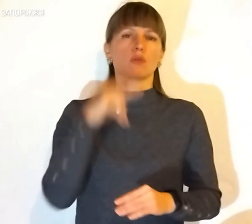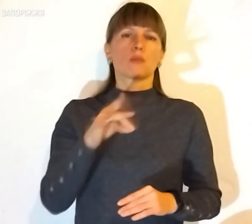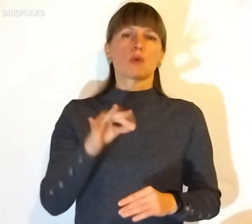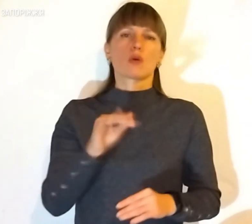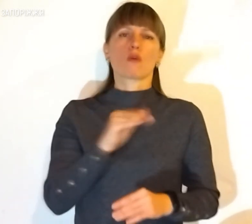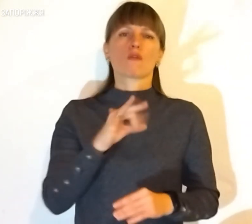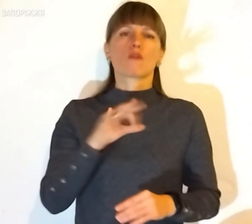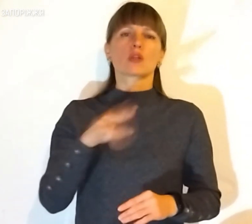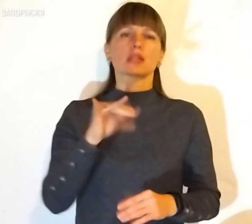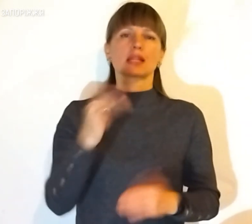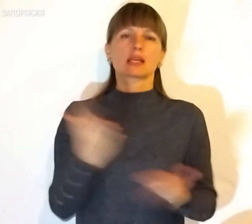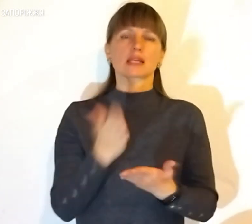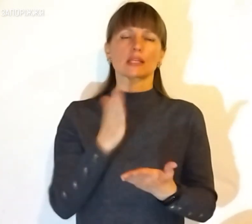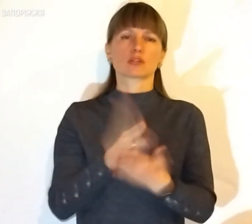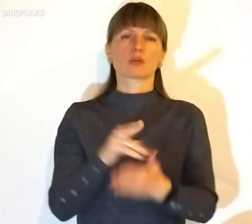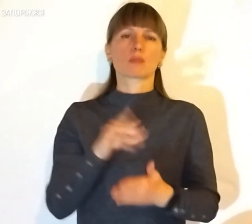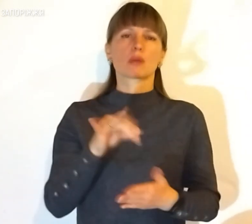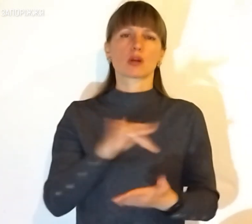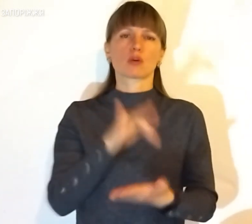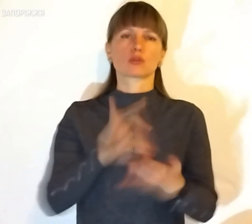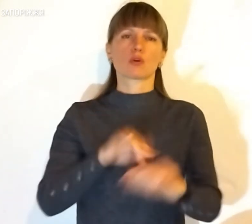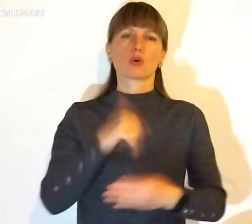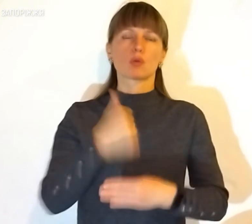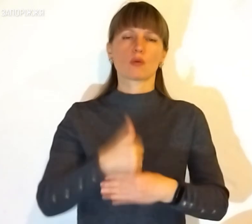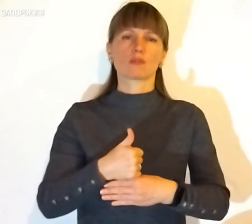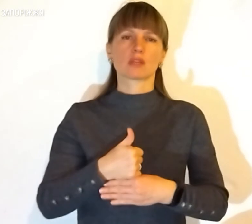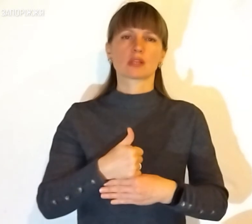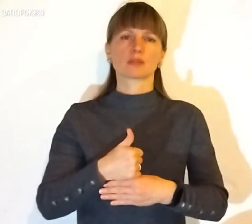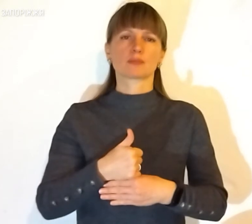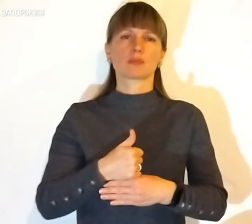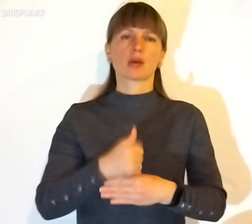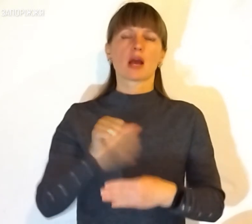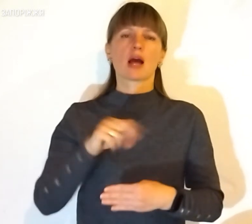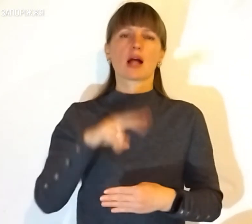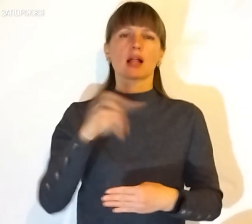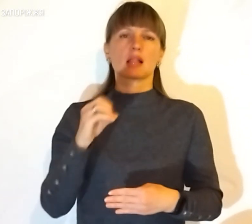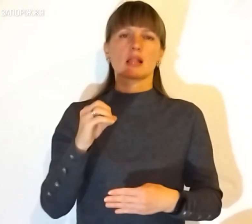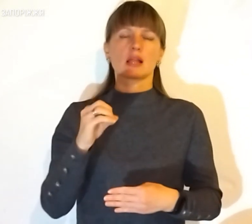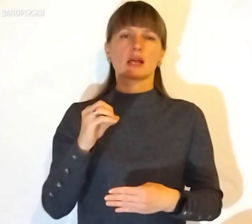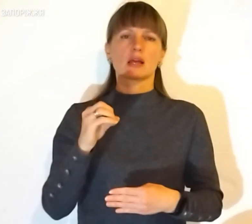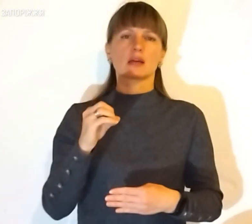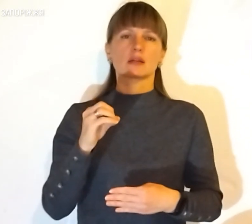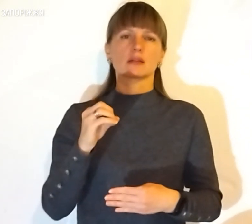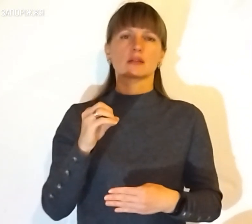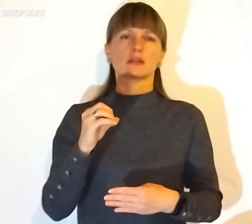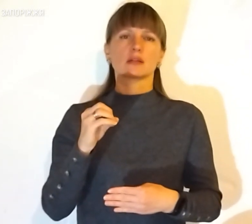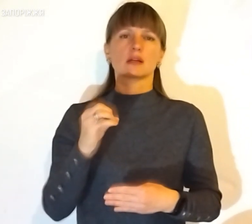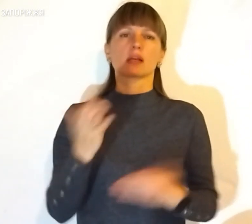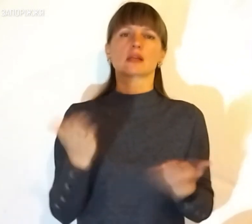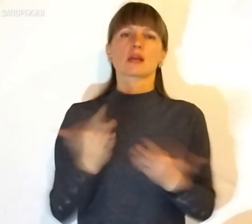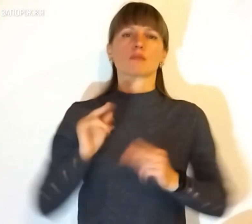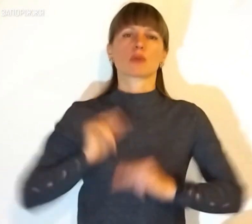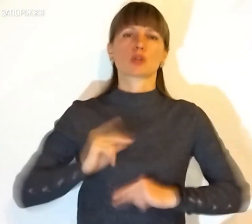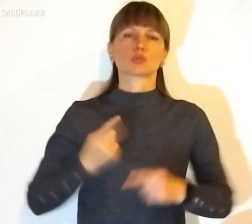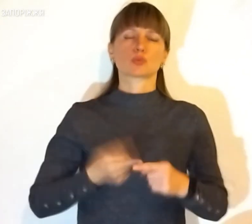існують при міському голові. Але як працює це,